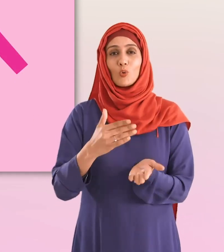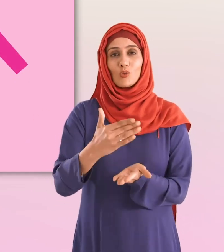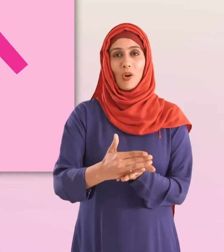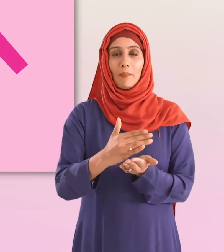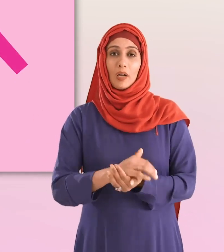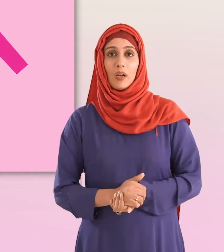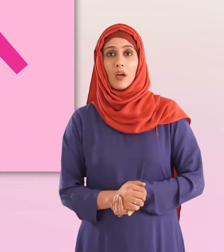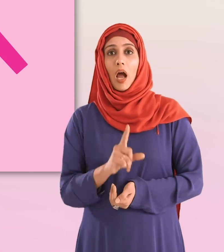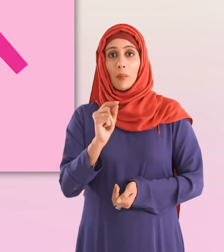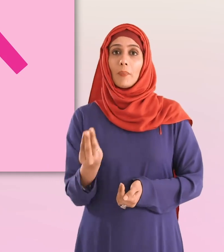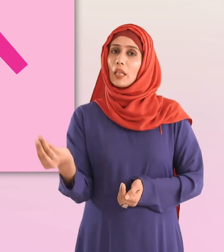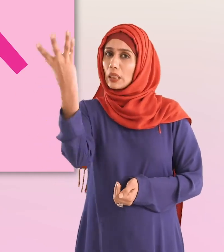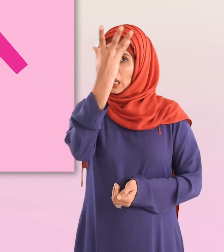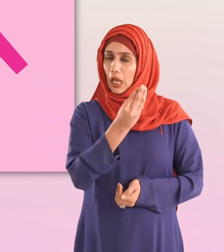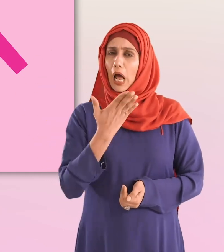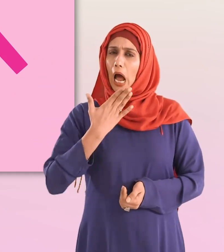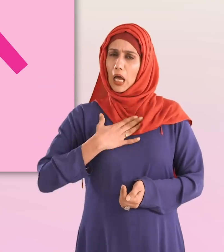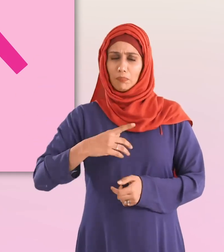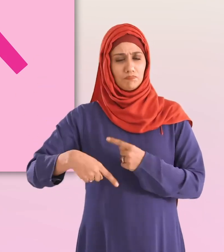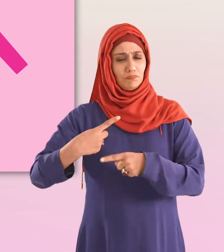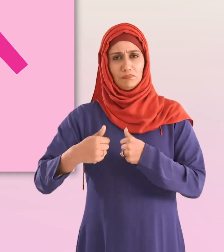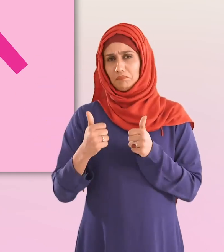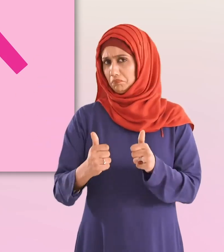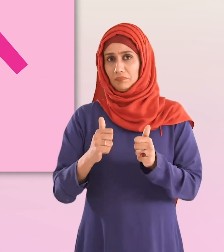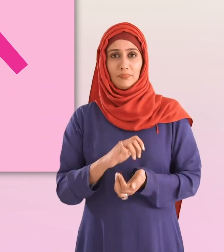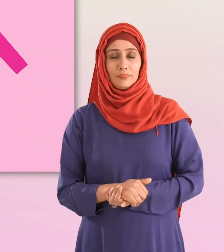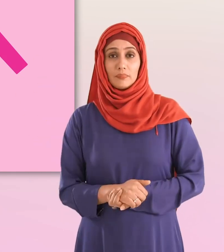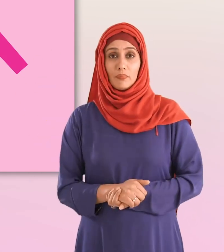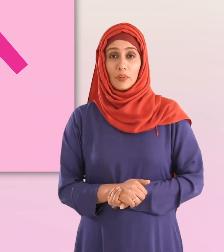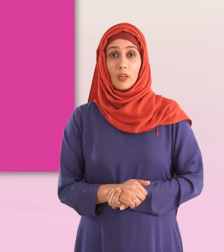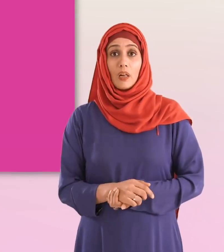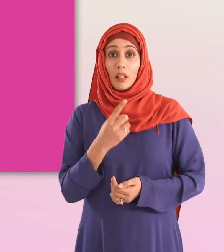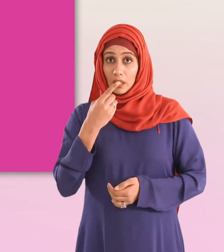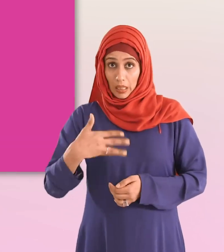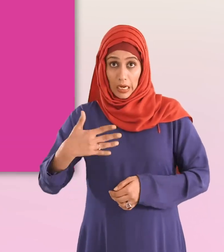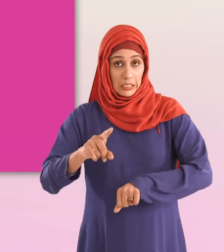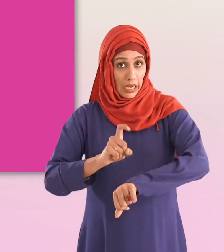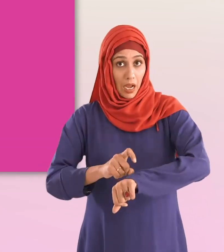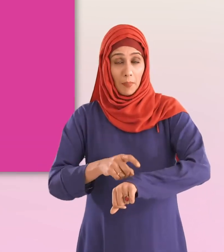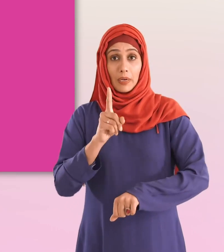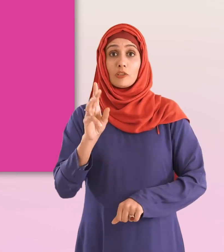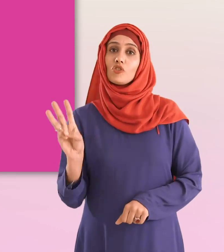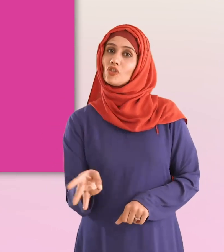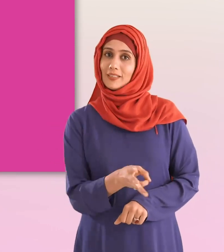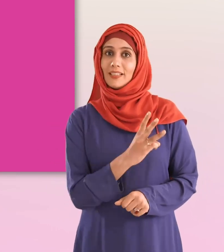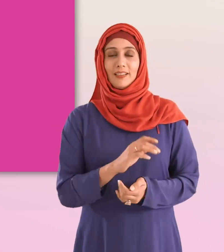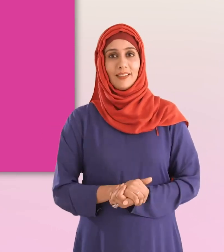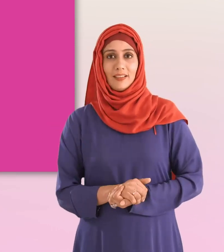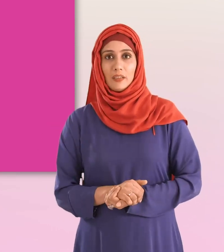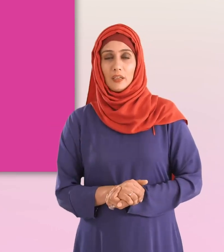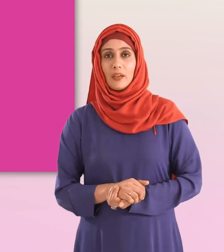آپ اپنا دن آرام سے گزار سکتی ہیں دورانِ حیز استعمال ہونے والی اشیاء